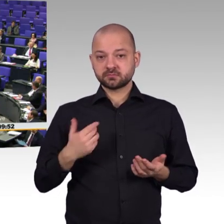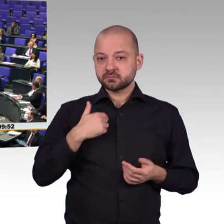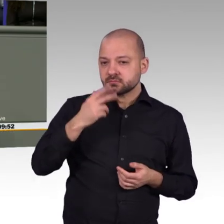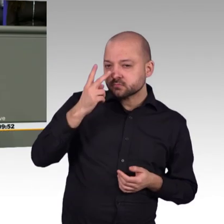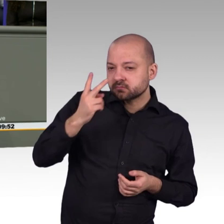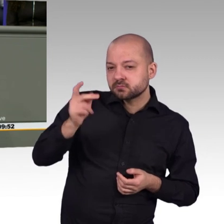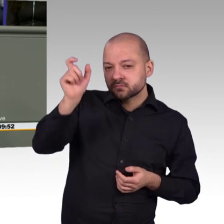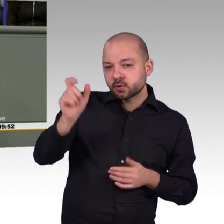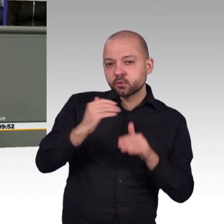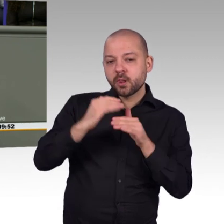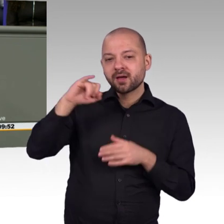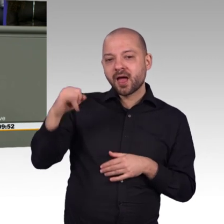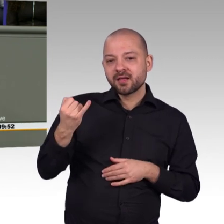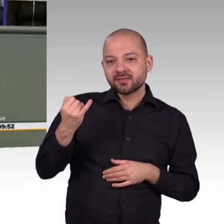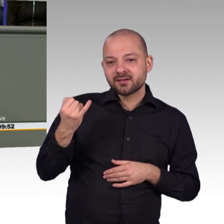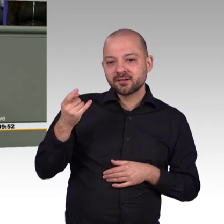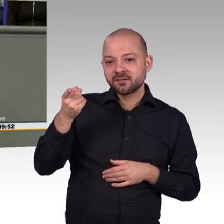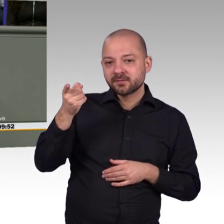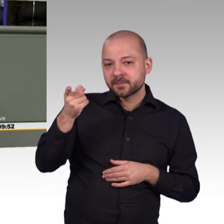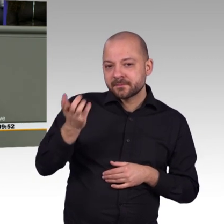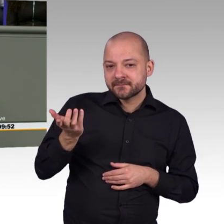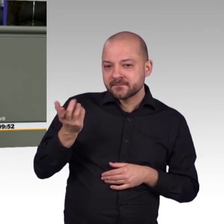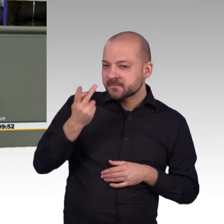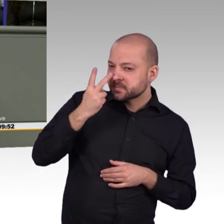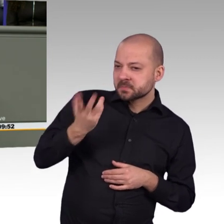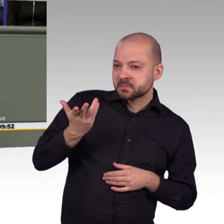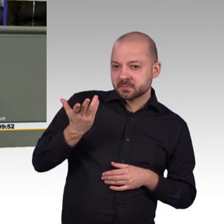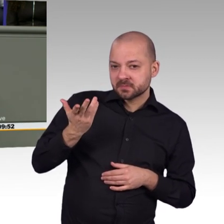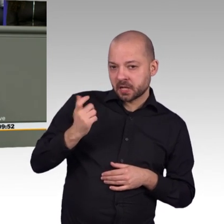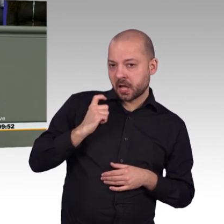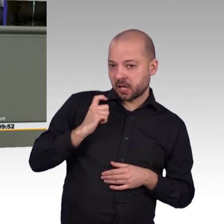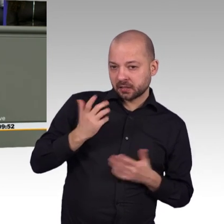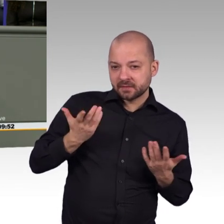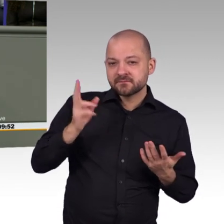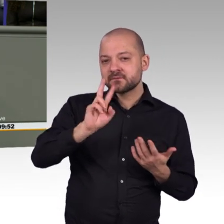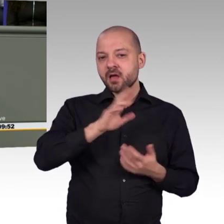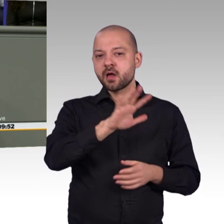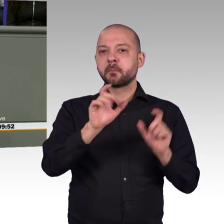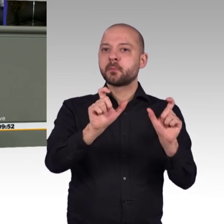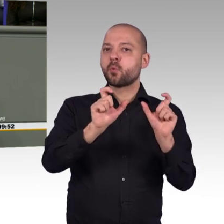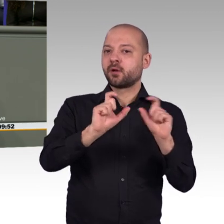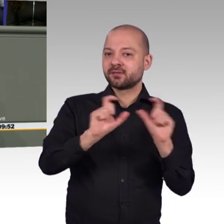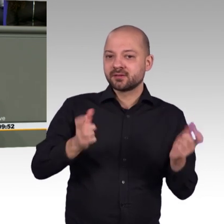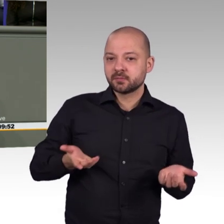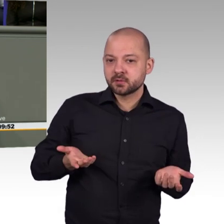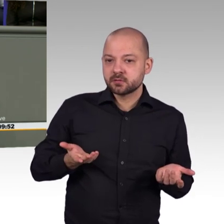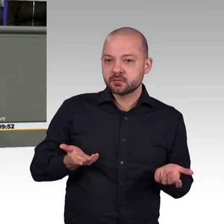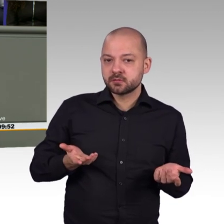sage noch mal ein anderes konkretes Thema. Schauen wir doch auf das Thema 5G. Schauen wir doch auf das Thema 5G, wo ganz konkret